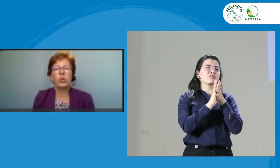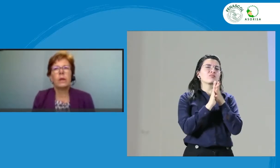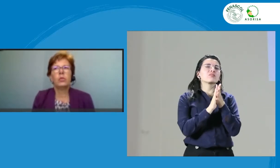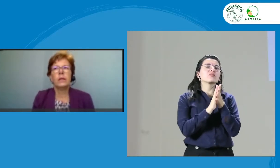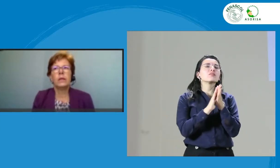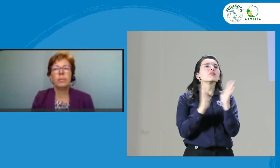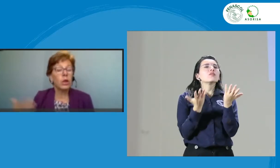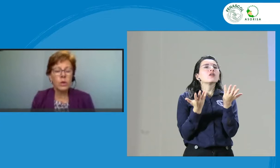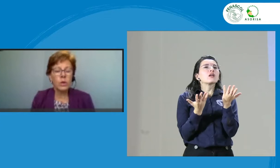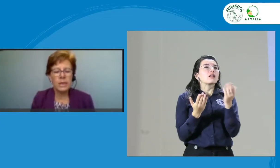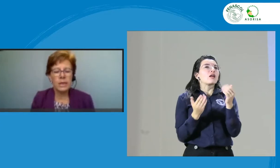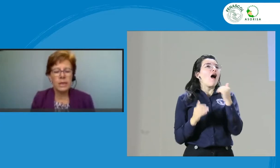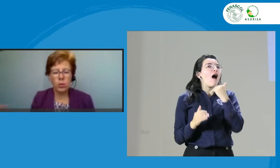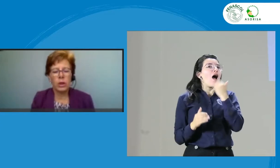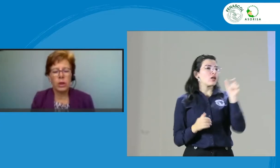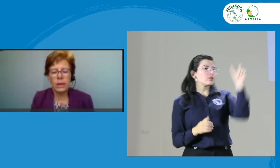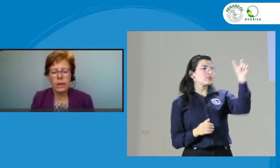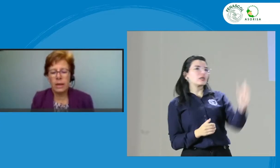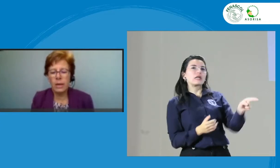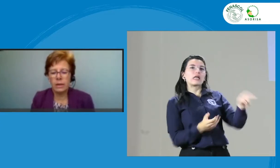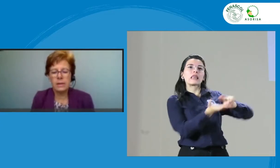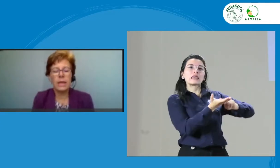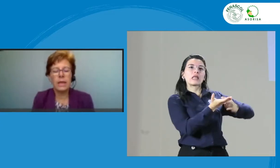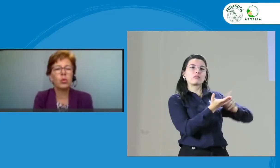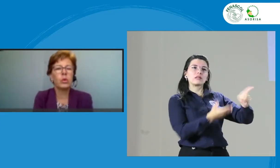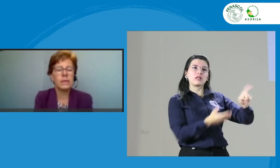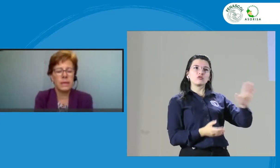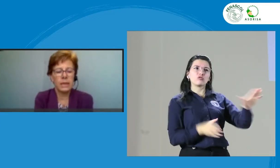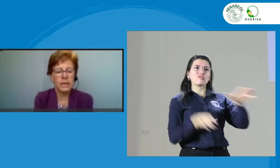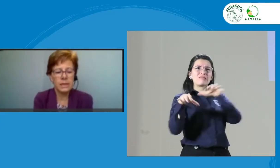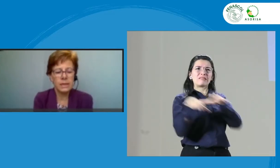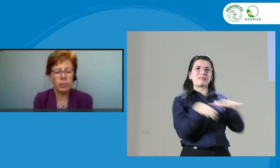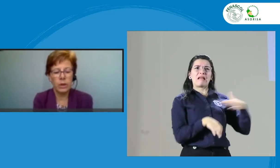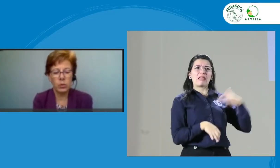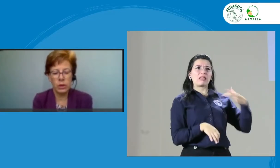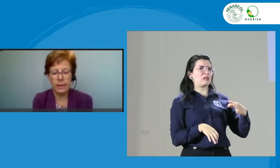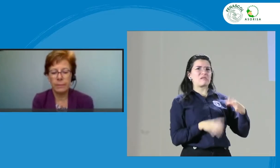un intérprete no está actuando éticamente? O algunas estrategias que se puedan usar.